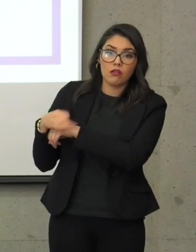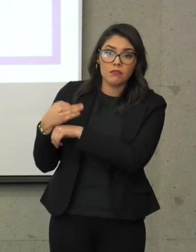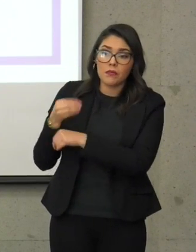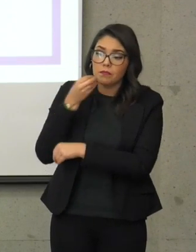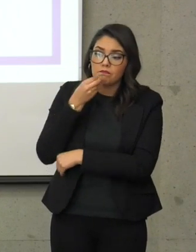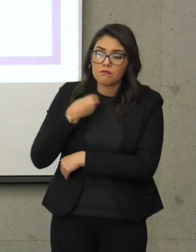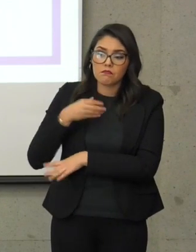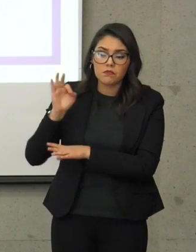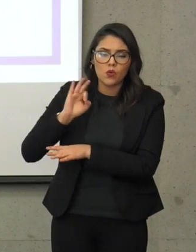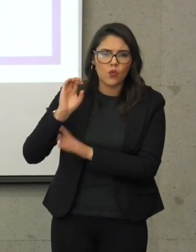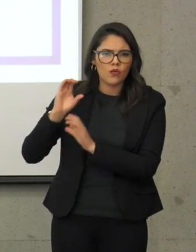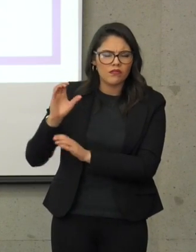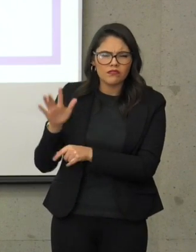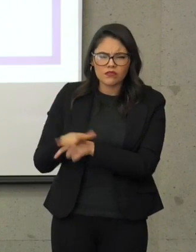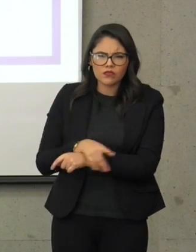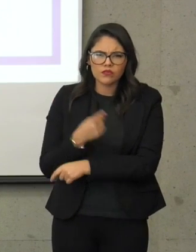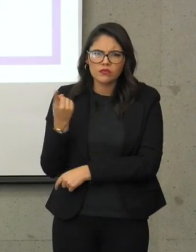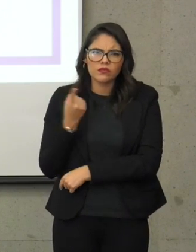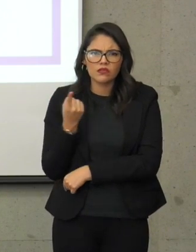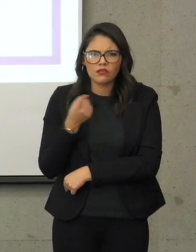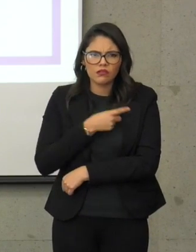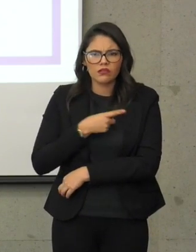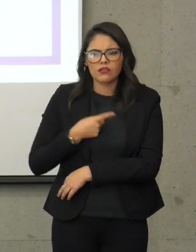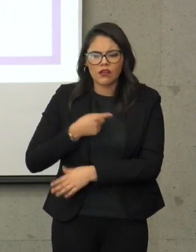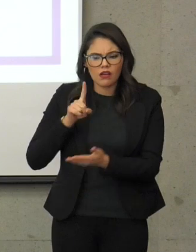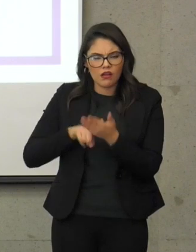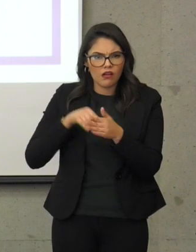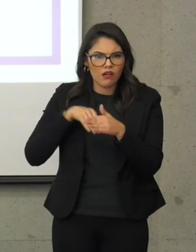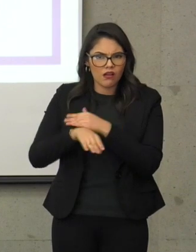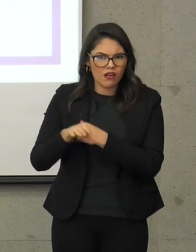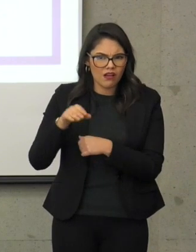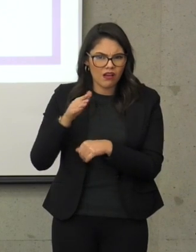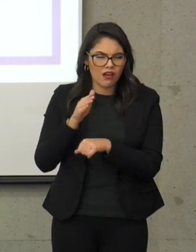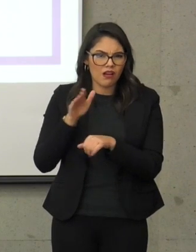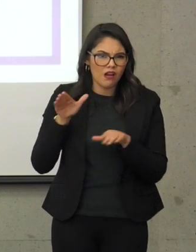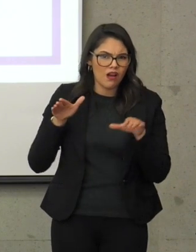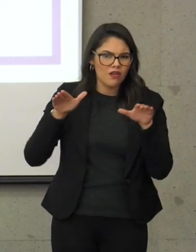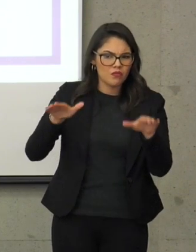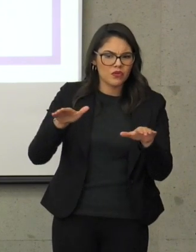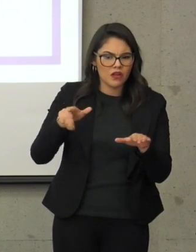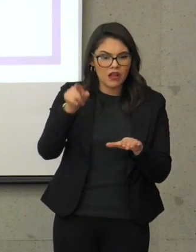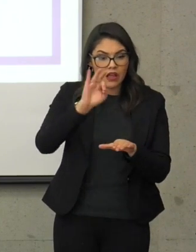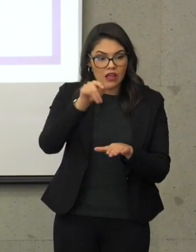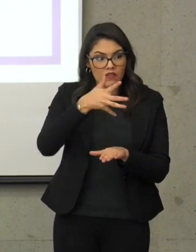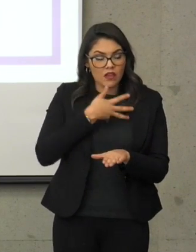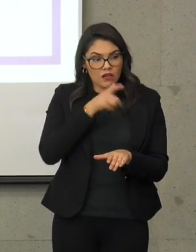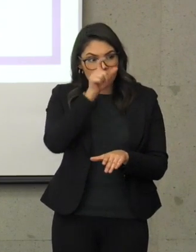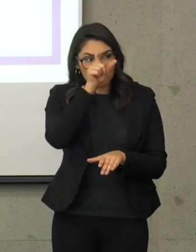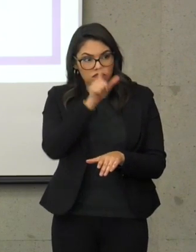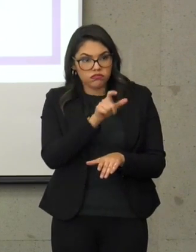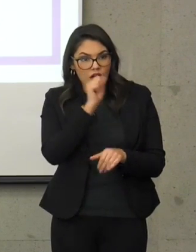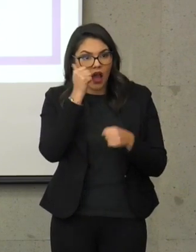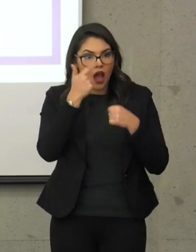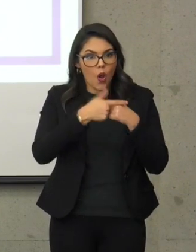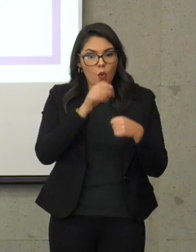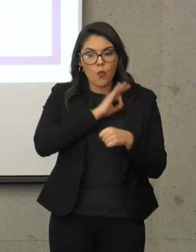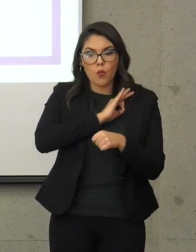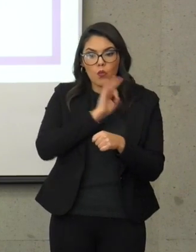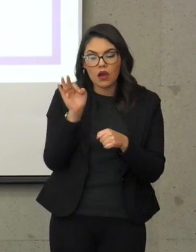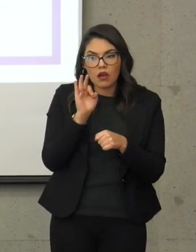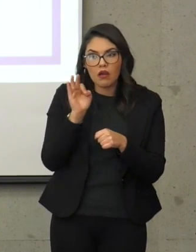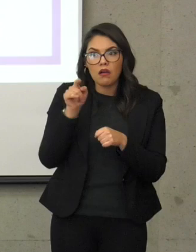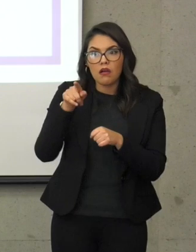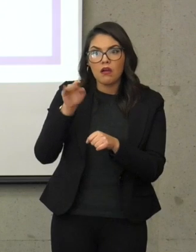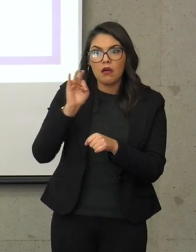el propio aeropuerto que no son y no cumplen los estándares de condiciones de apoyo a sus